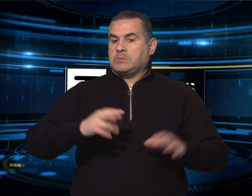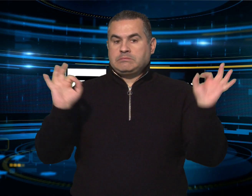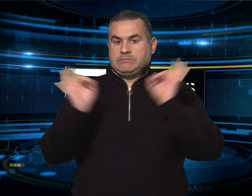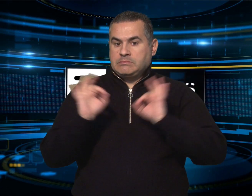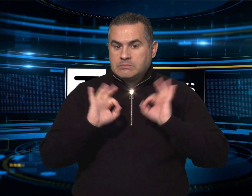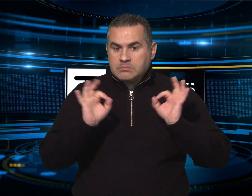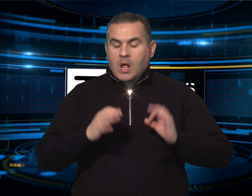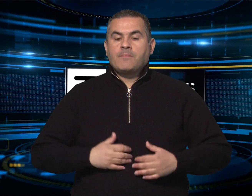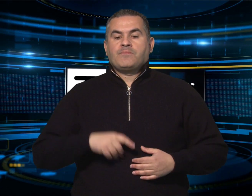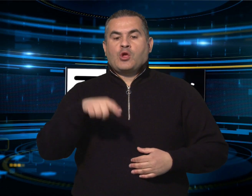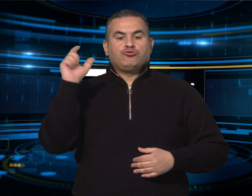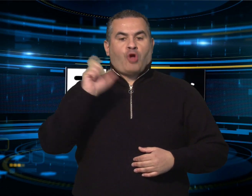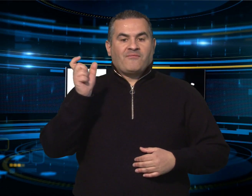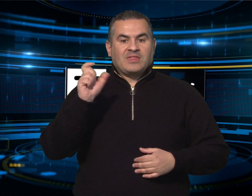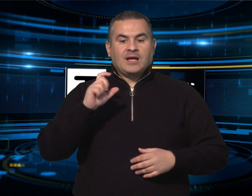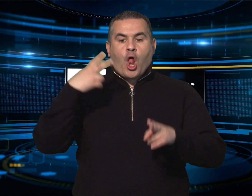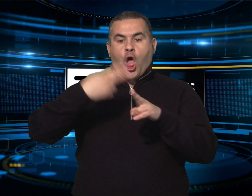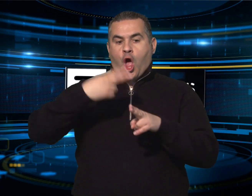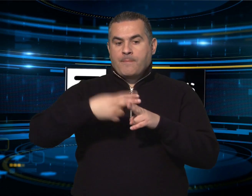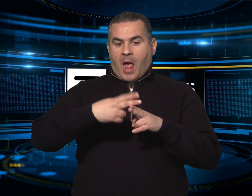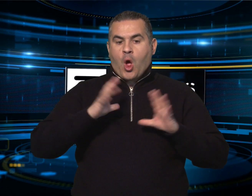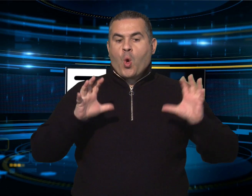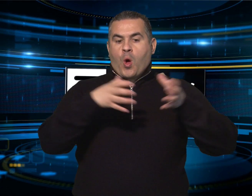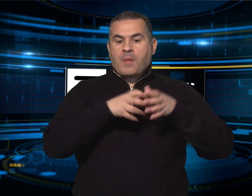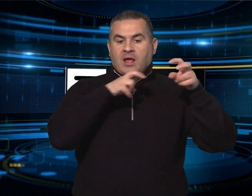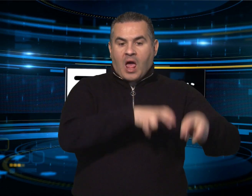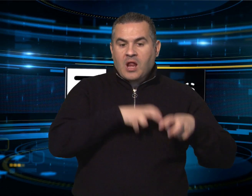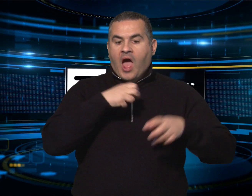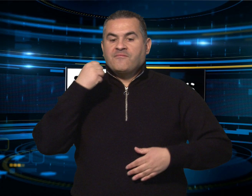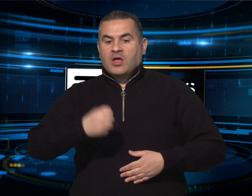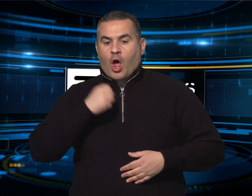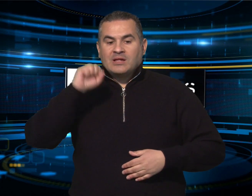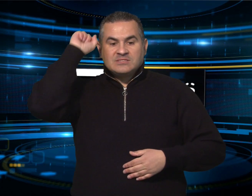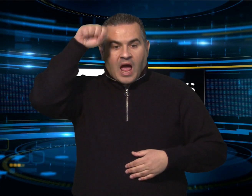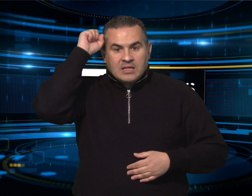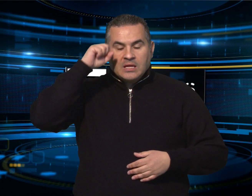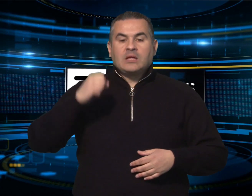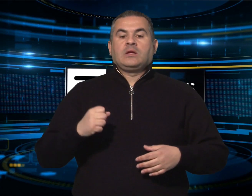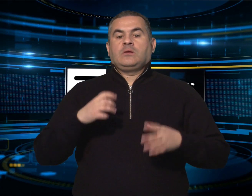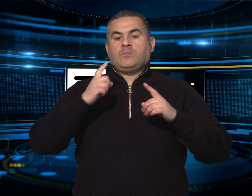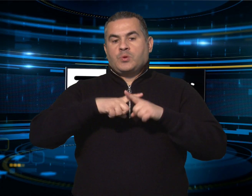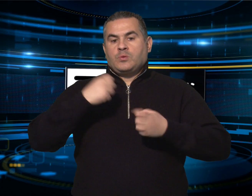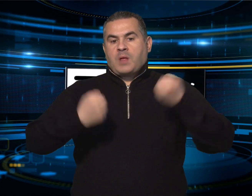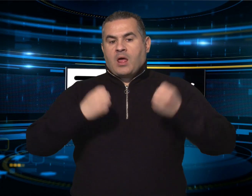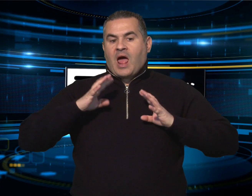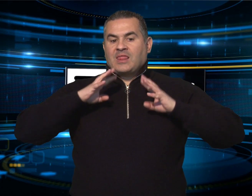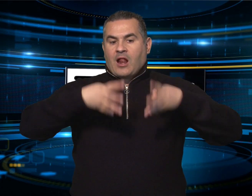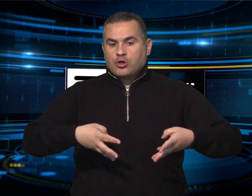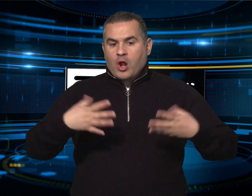dove giovedì manifestanti sardi con i loro trattori si uniranno a quelli delle altre regioni per una grande mobilitazione e per un incontro con il ministro dell